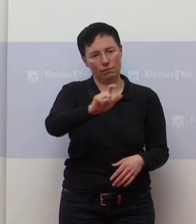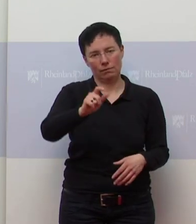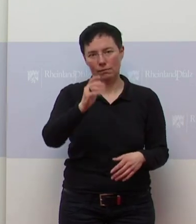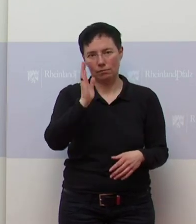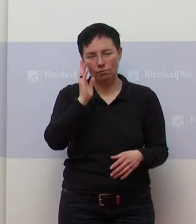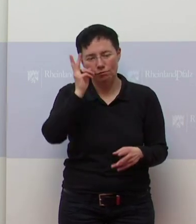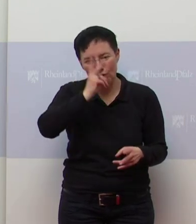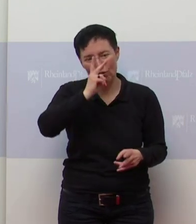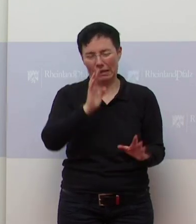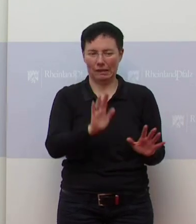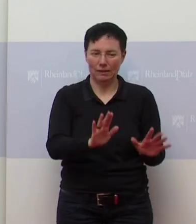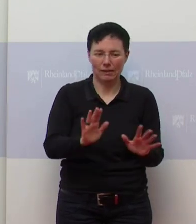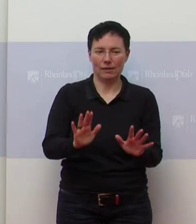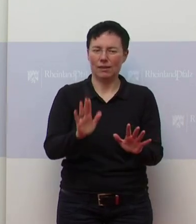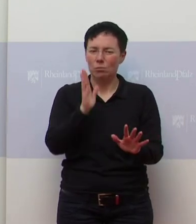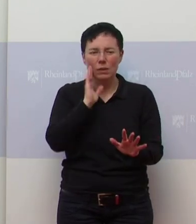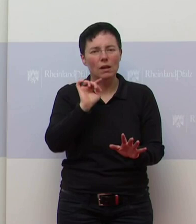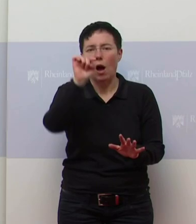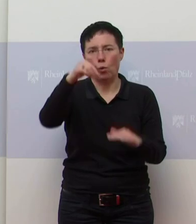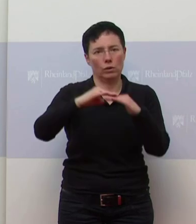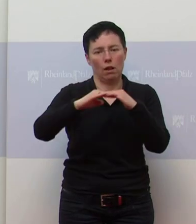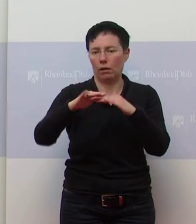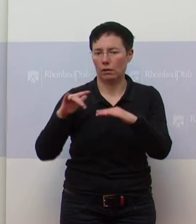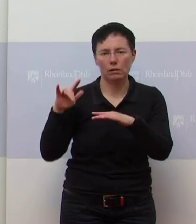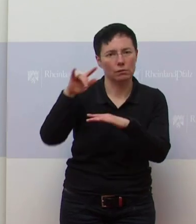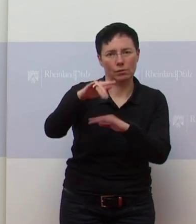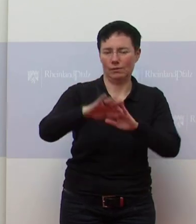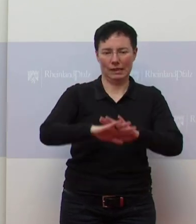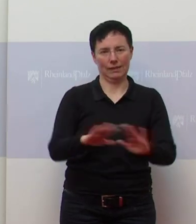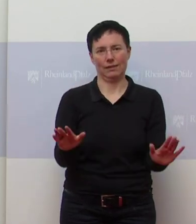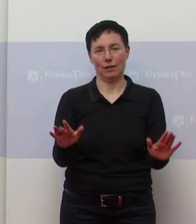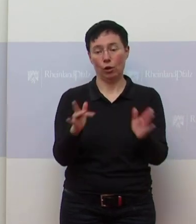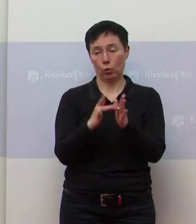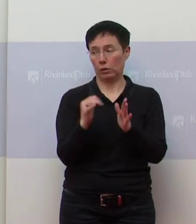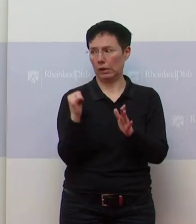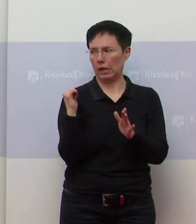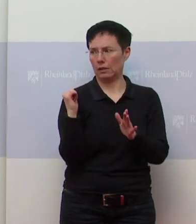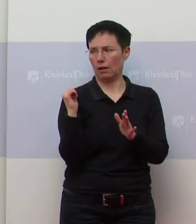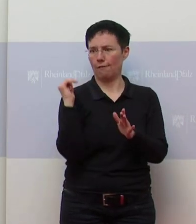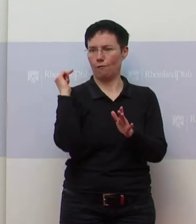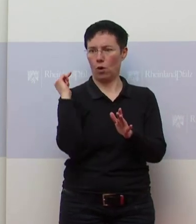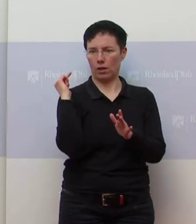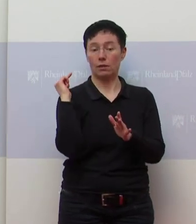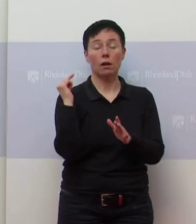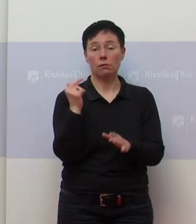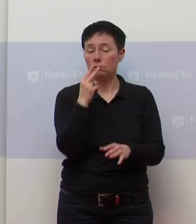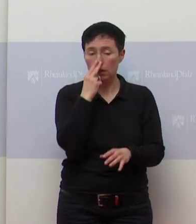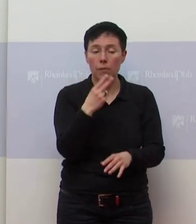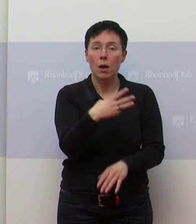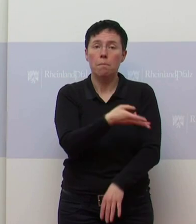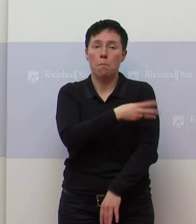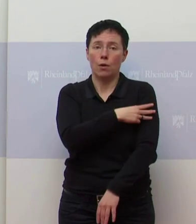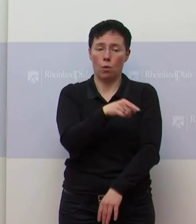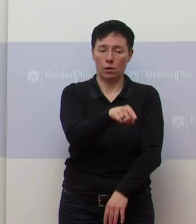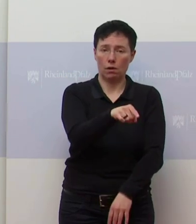bitten, dass sie möglichst nicht ins Ausland reisen. Weil jetzt ist es schon von vorgestern auf gestern so, Mallorca, jetzt schon